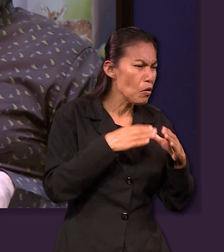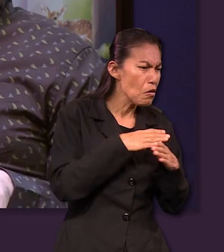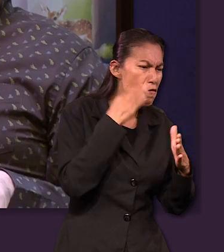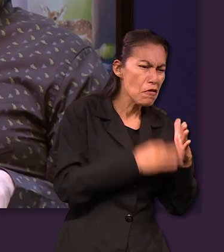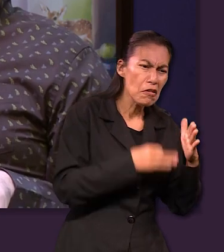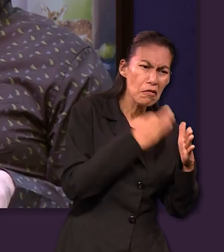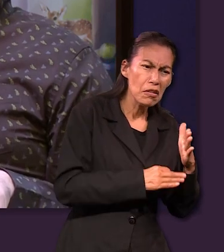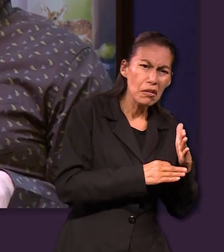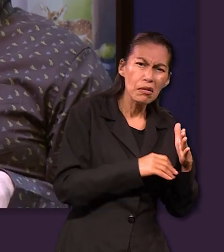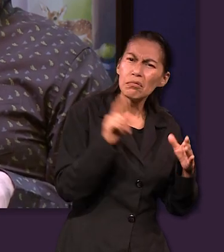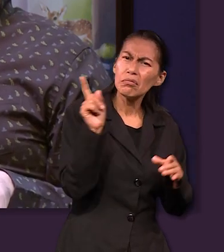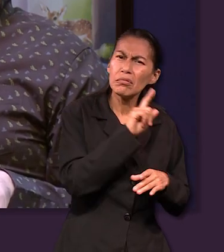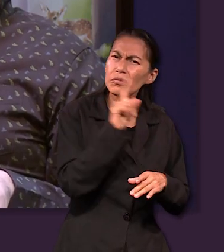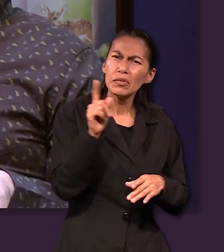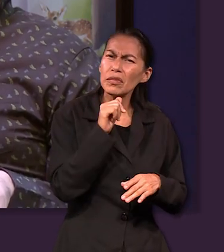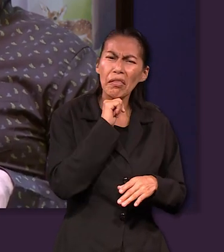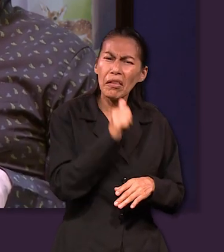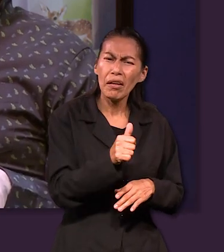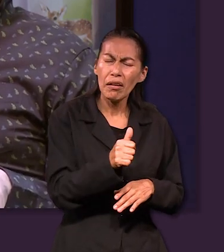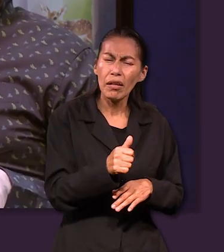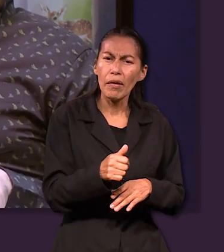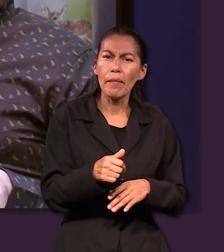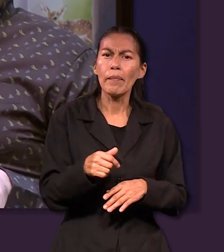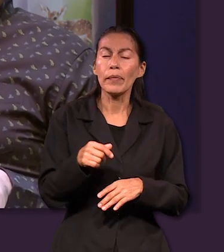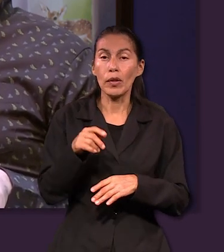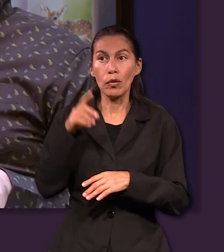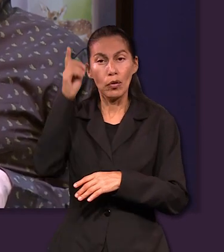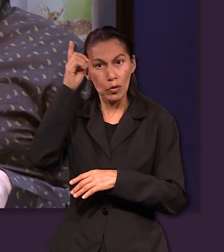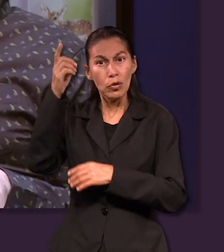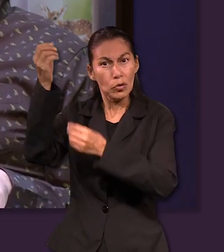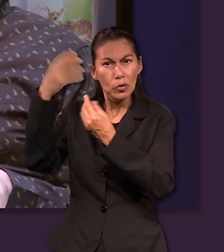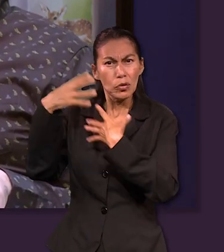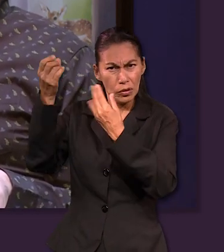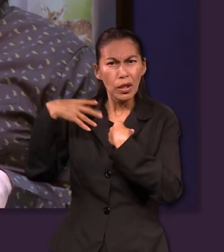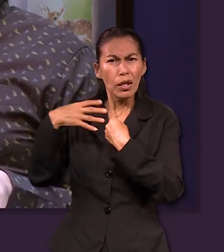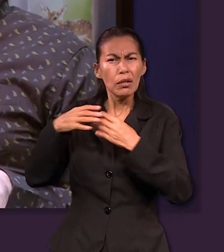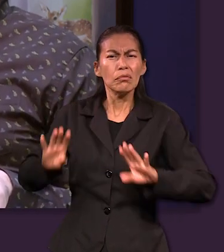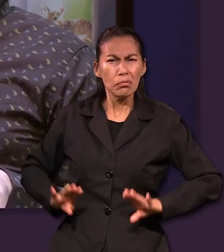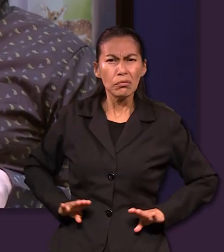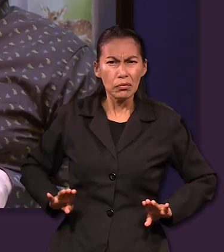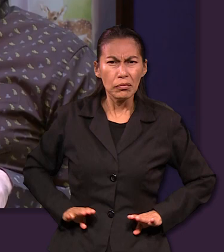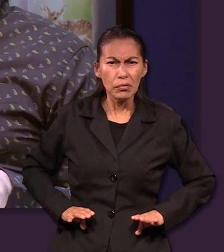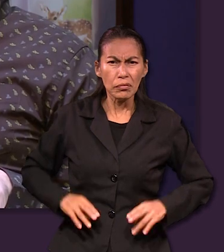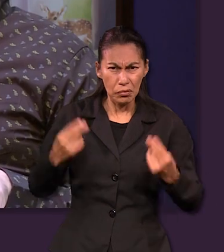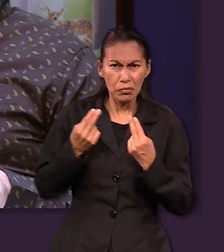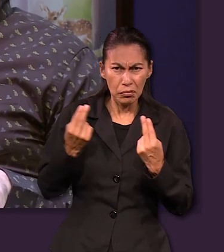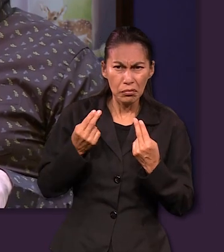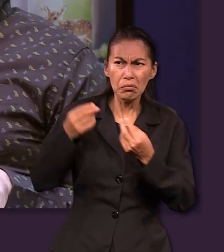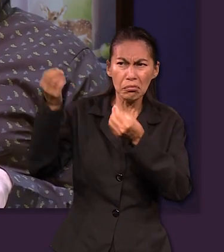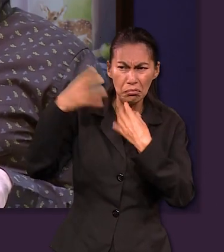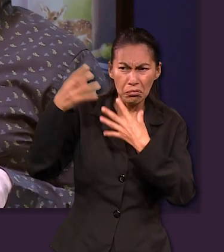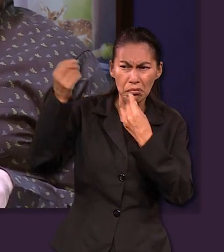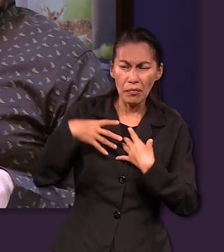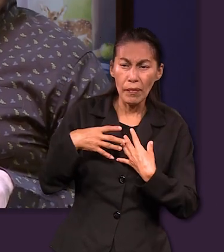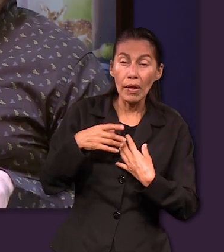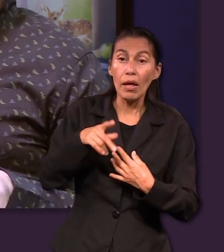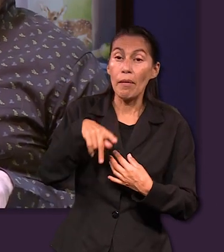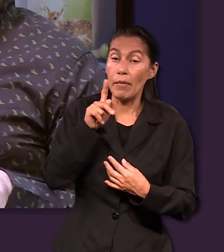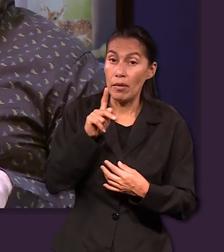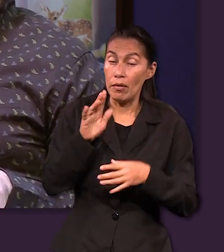recibir todo lo que necesitamos, más no todo lo que creemos que necesitamos, porque Dios sabe lo que necesitamos y a veces nosotros creemos